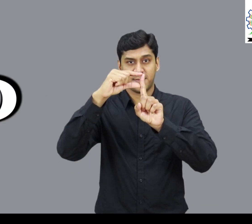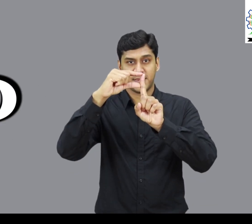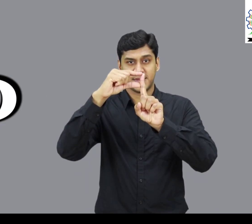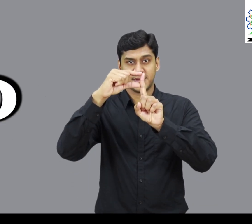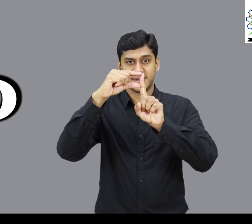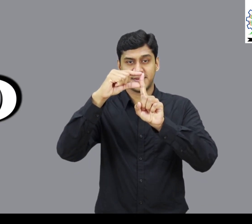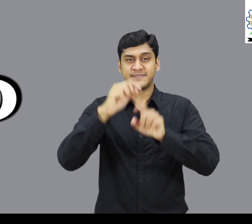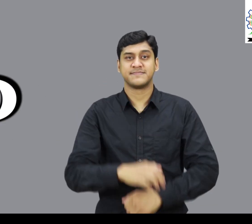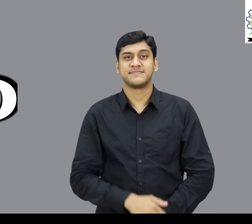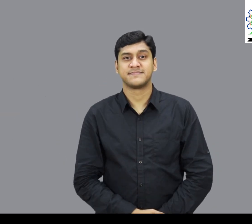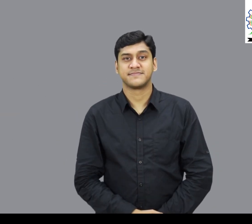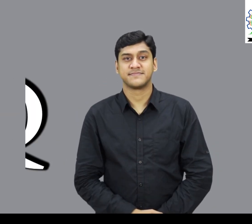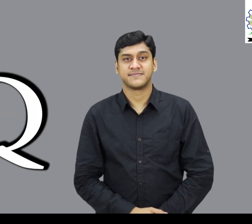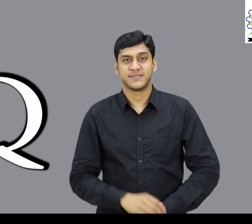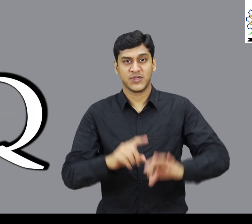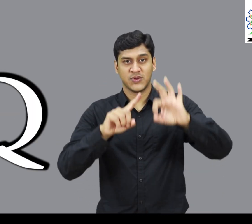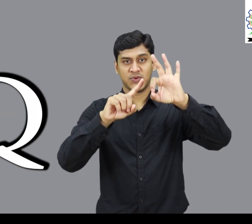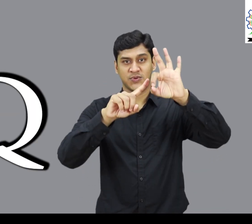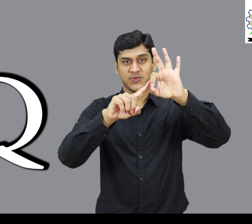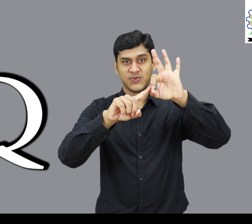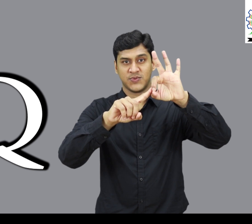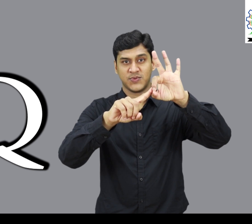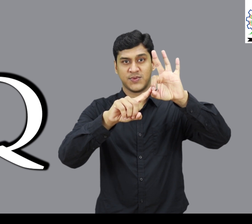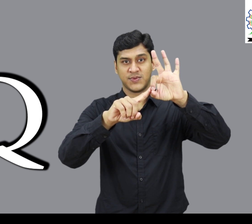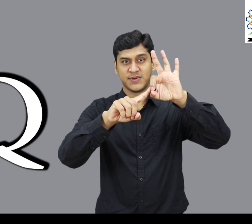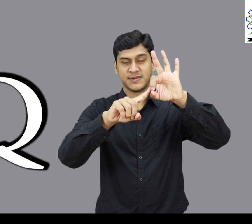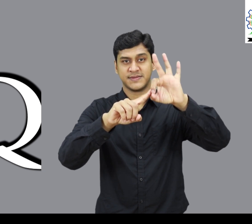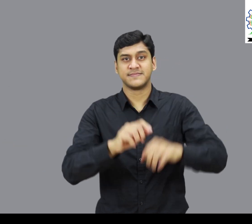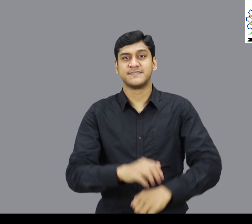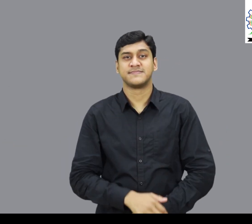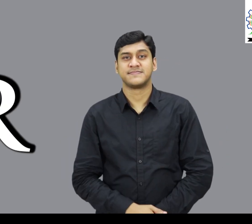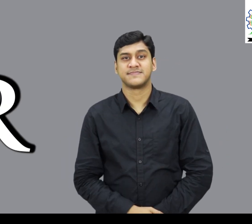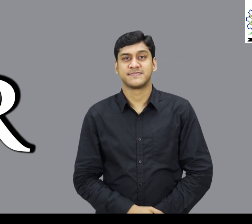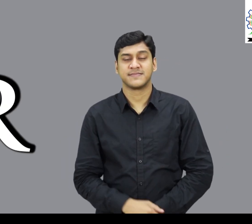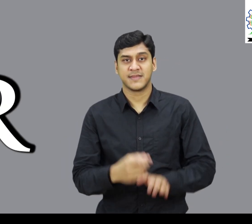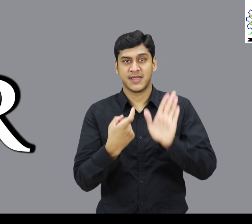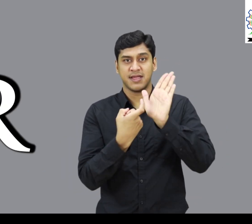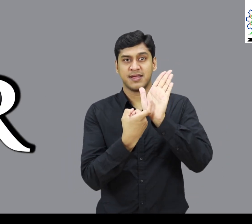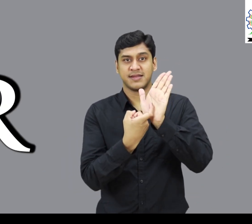Q R